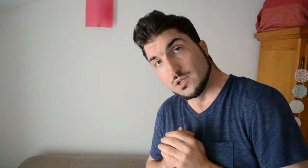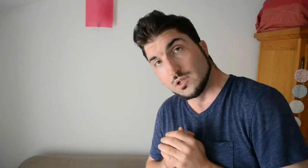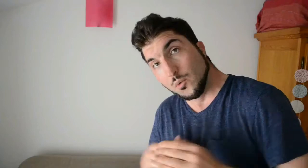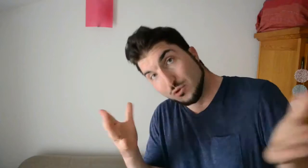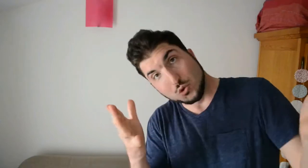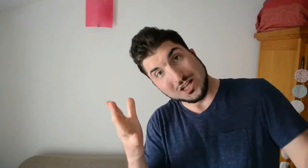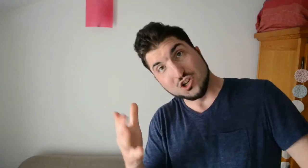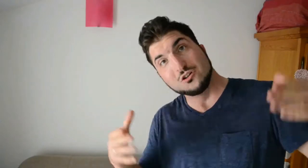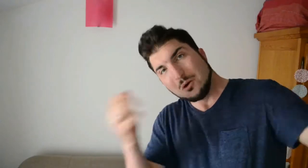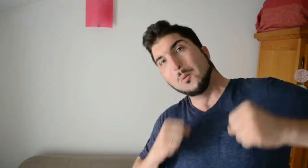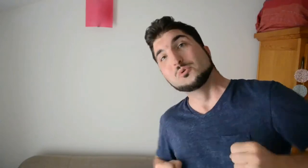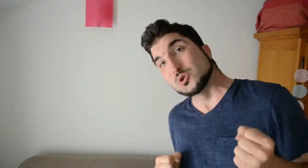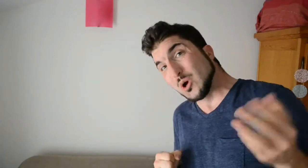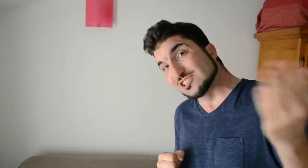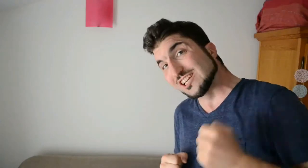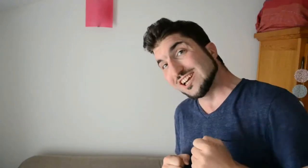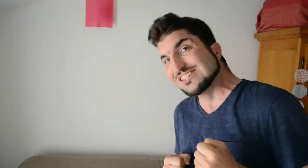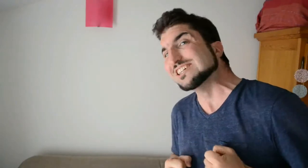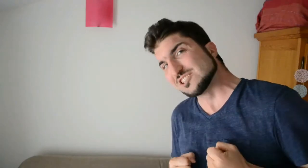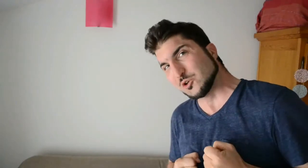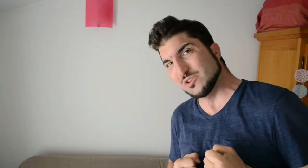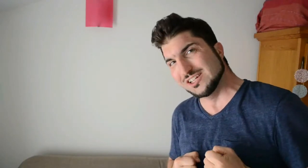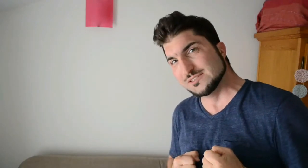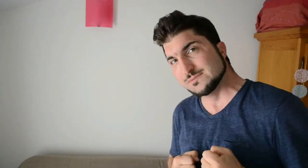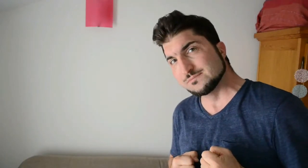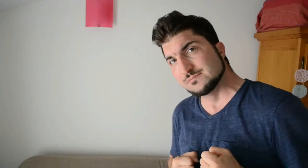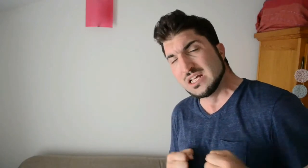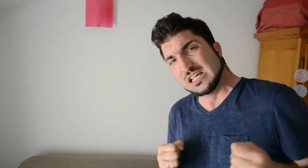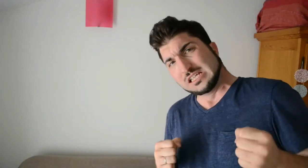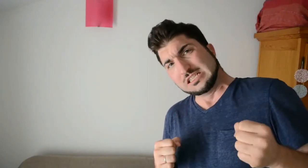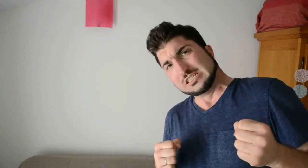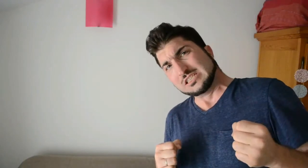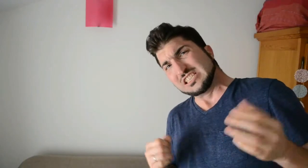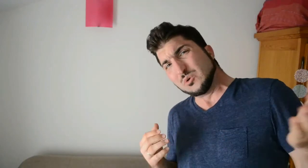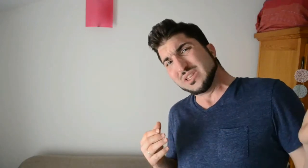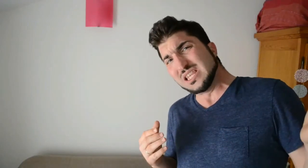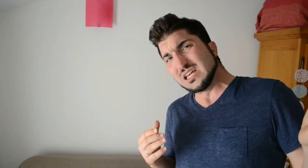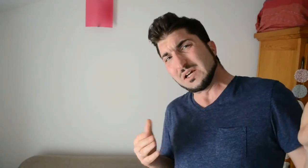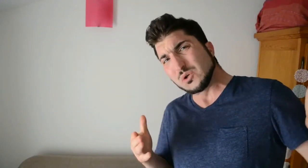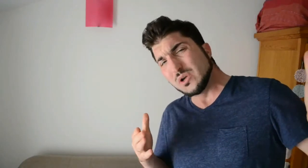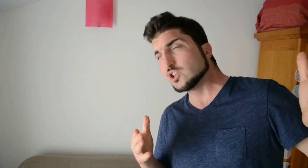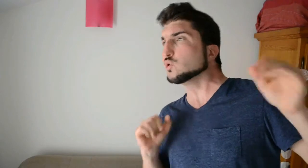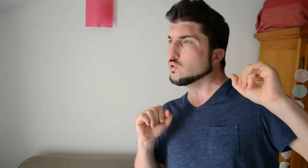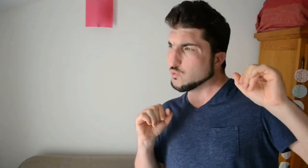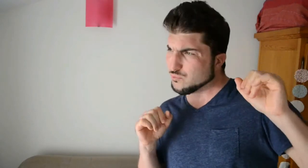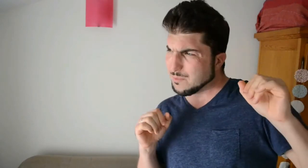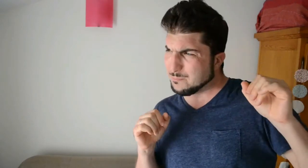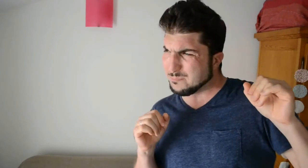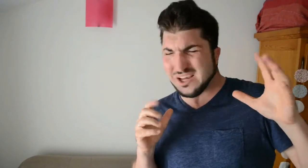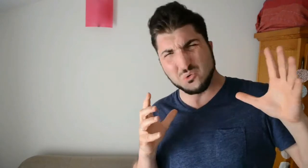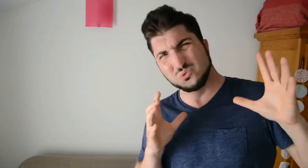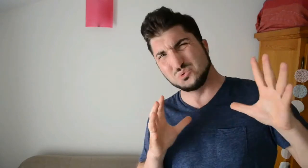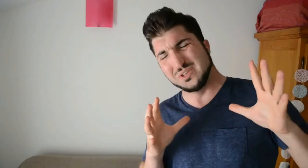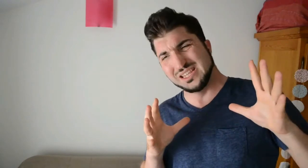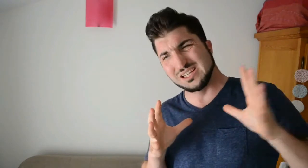Bonjour les gens, bonjour à chacun et chacune. J'ai oublié dire que les sourds ne pouvaient pas conduire